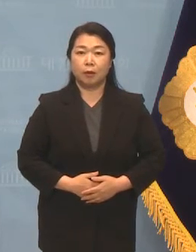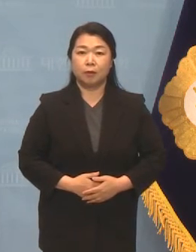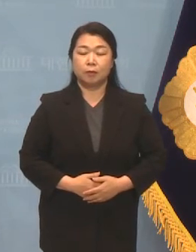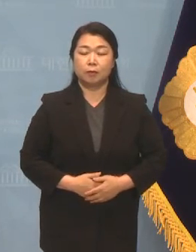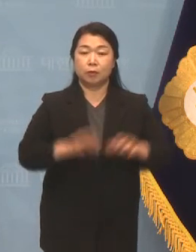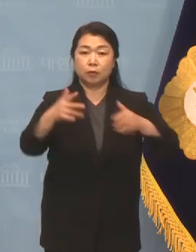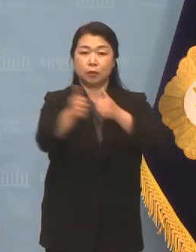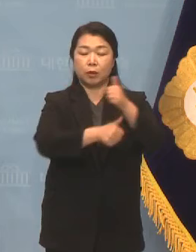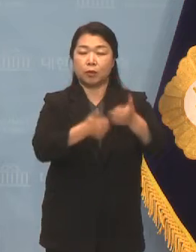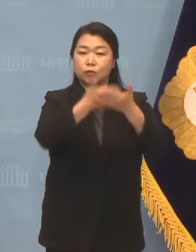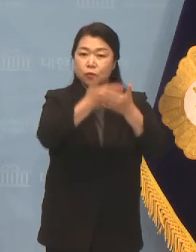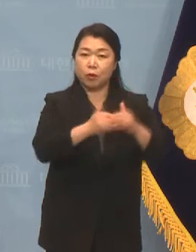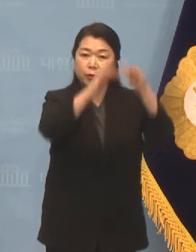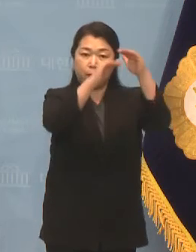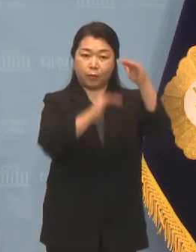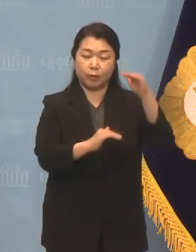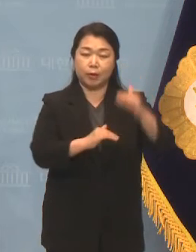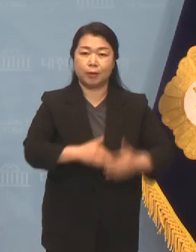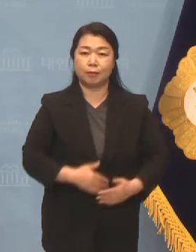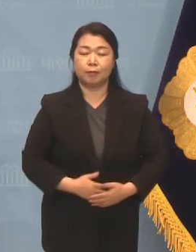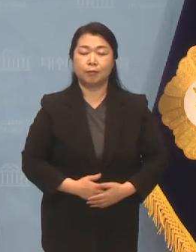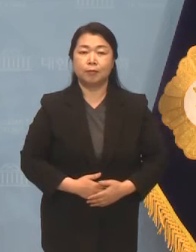먼저 국회 주요 의사일정입니다.